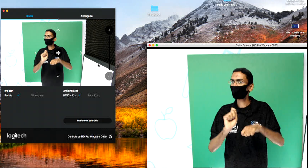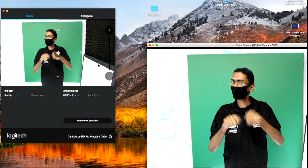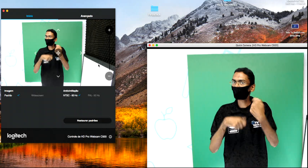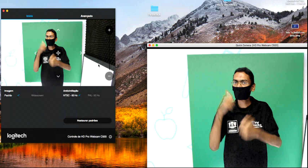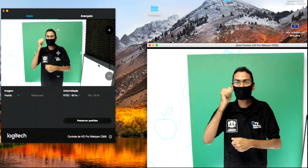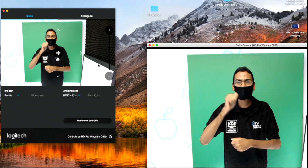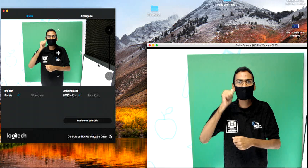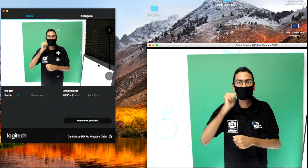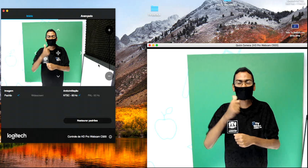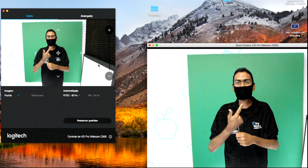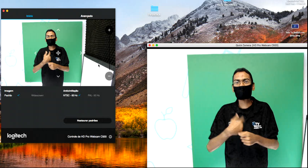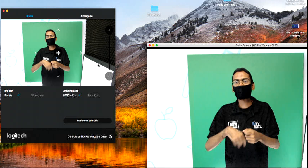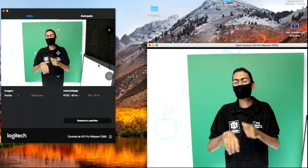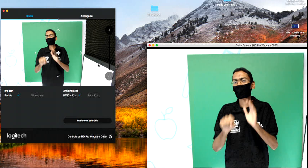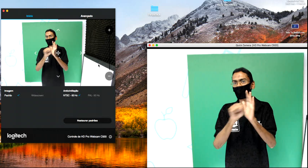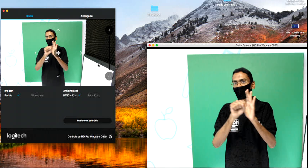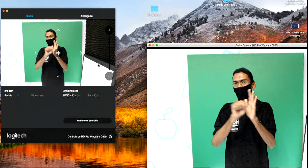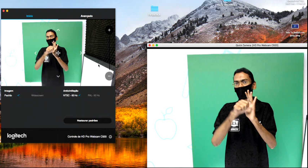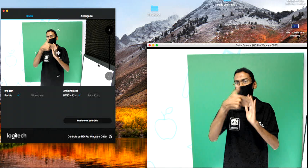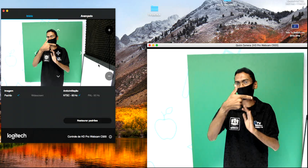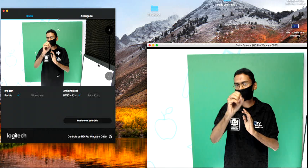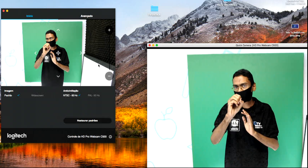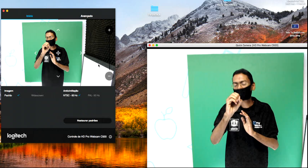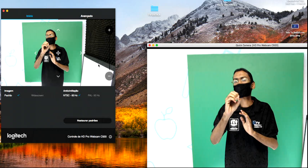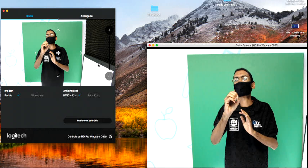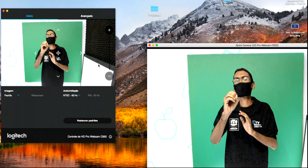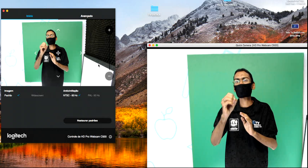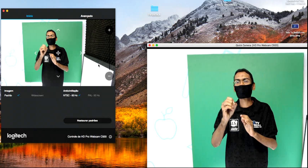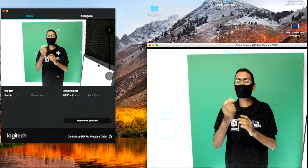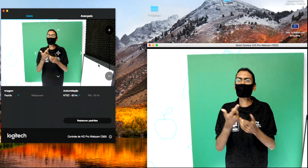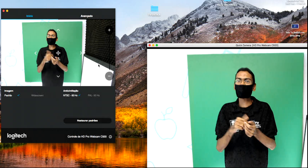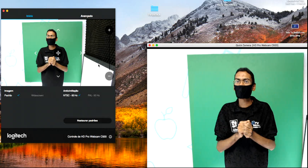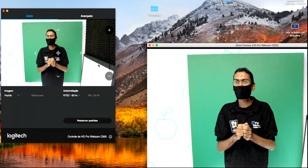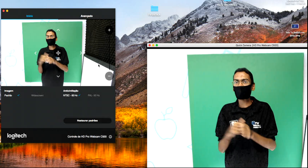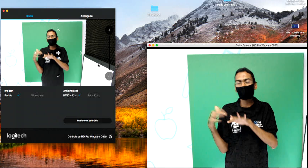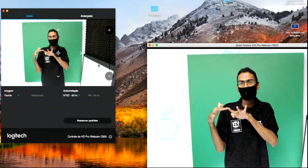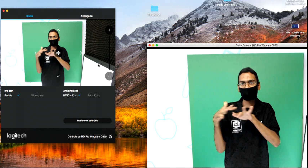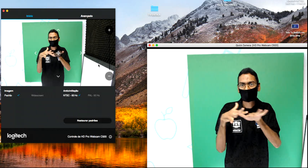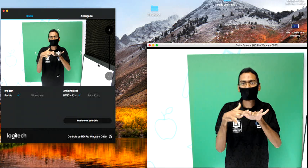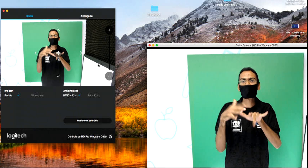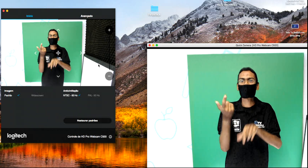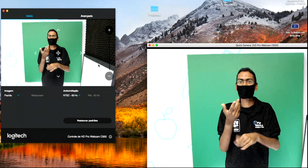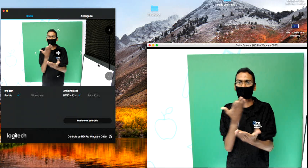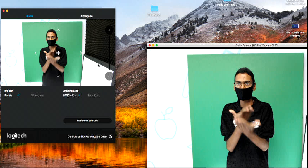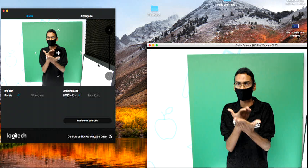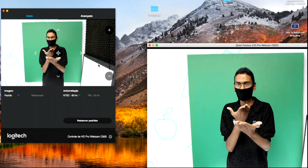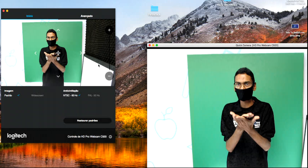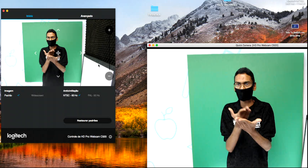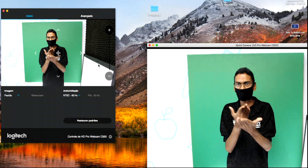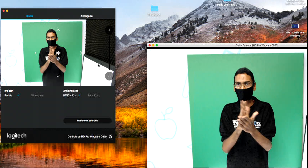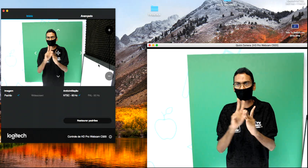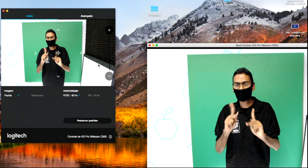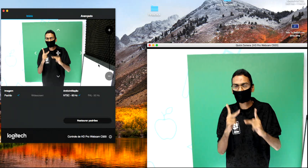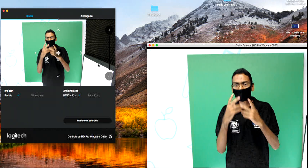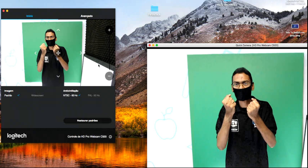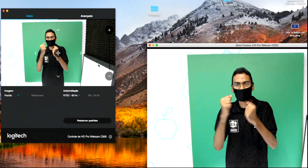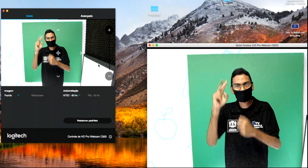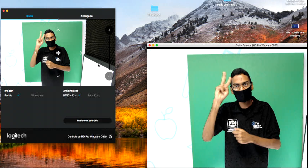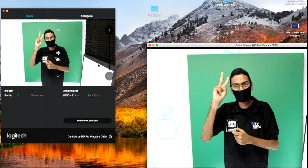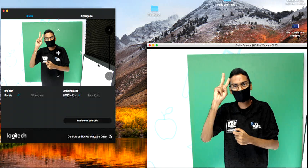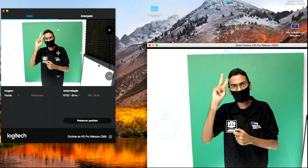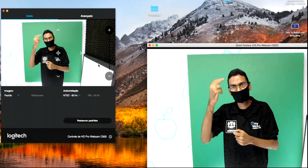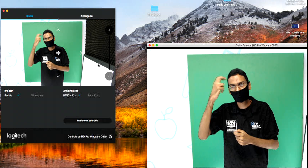década de 70, com o movimento estudantil. Esses novos valores colidem com forças históricos-cultural,